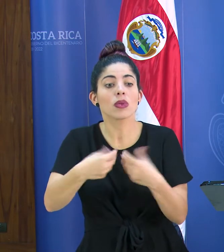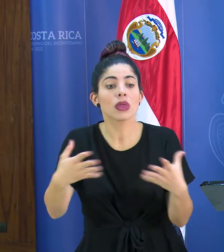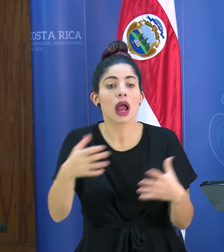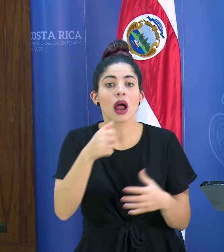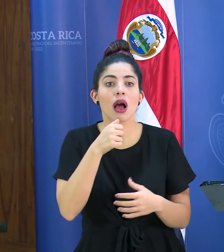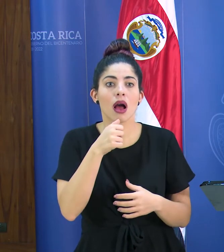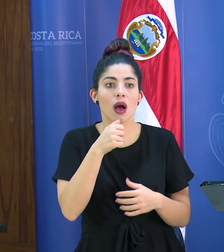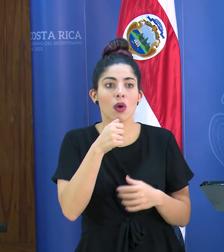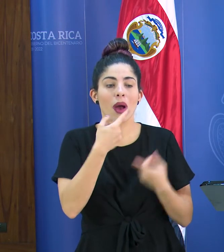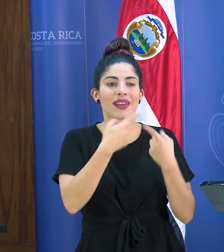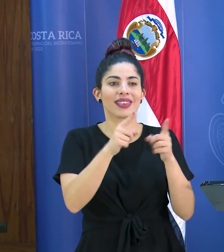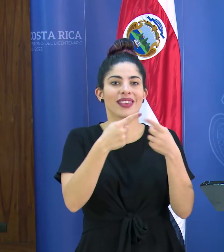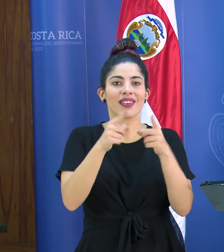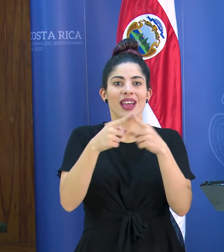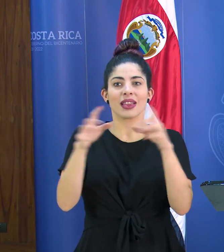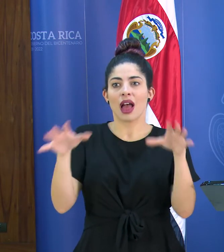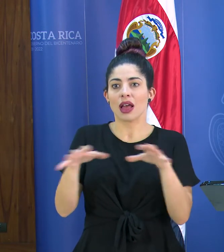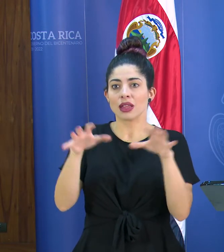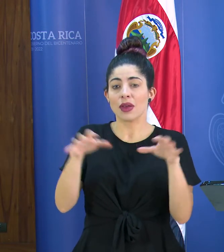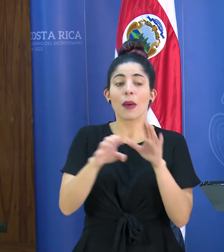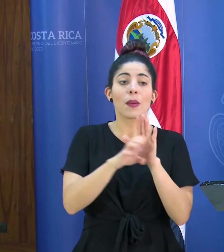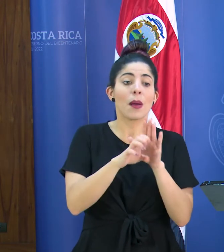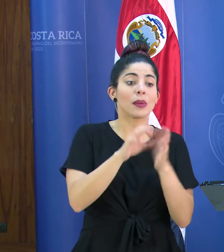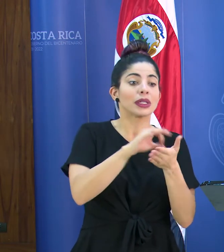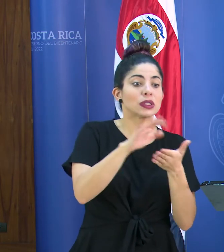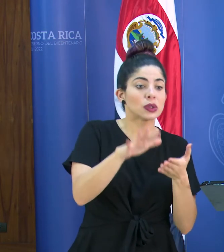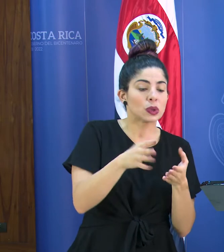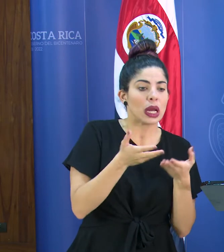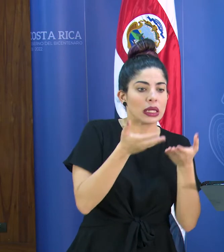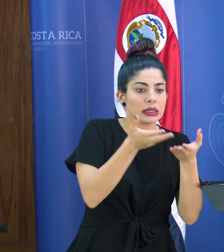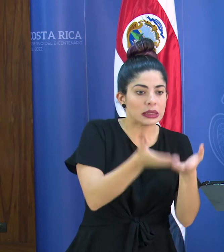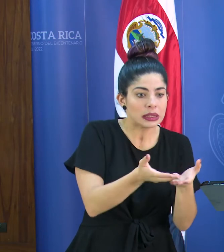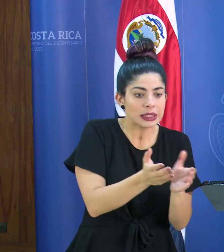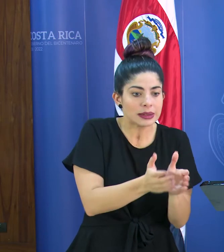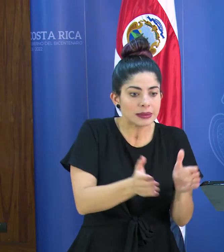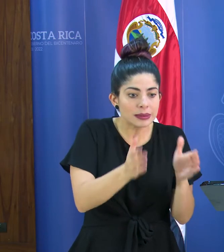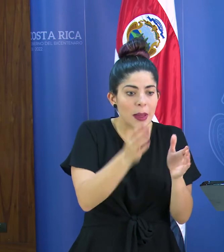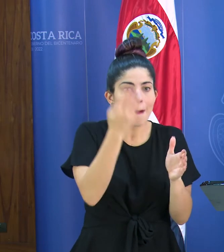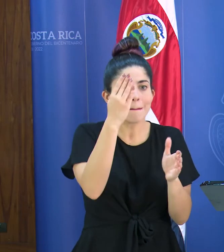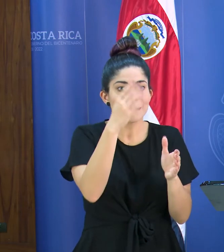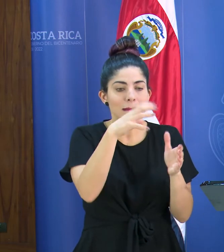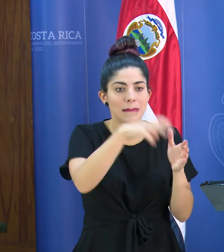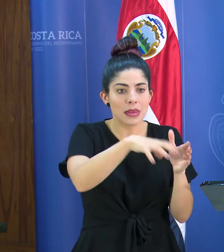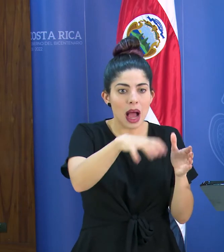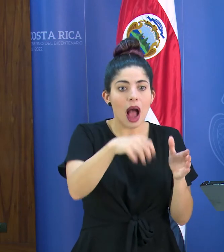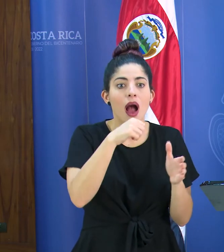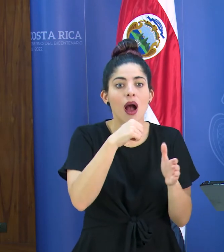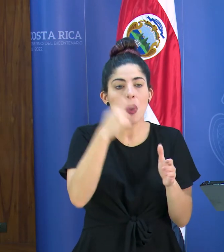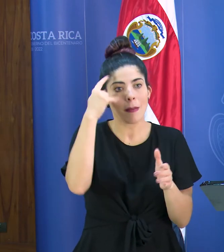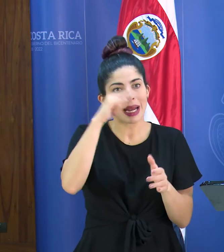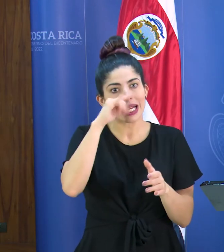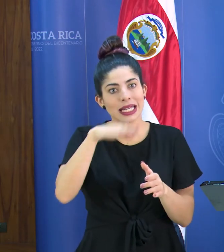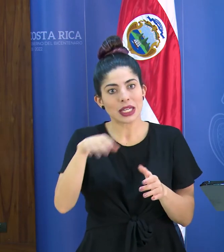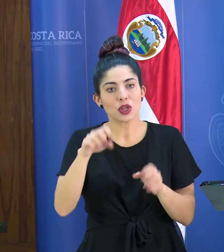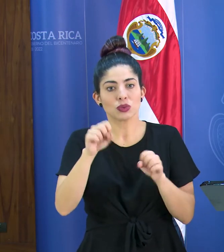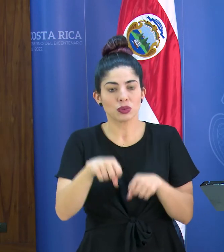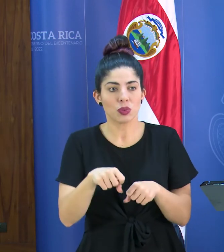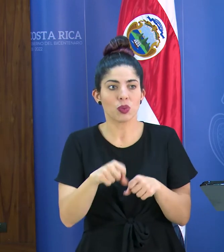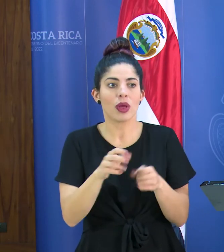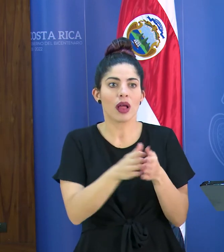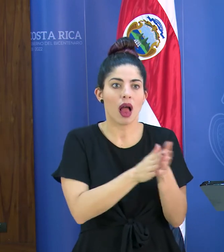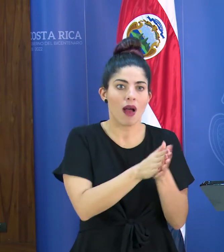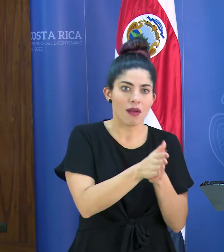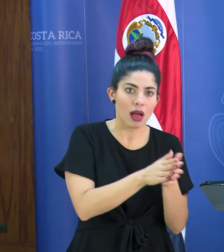a los diferentes actividades por ejemplo en los centros educativos tener recipientes en los baños para que los niños o niñas puedan también